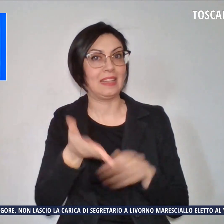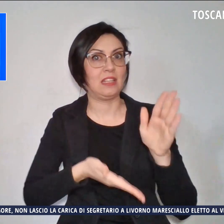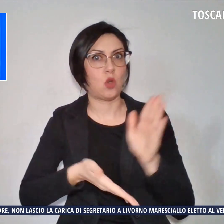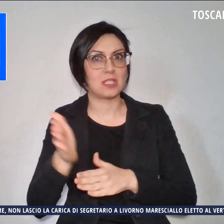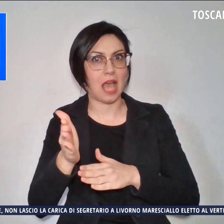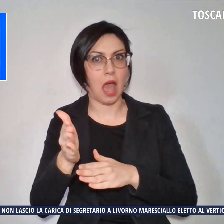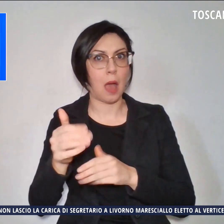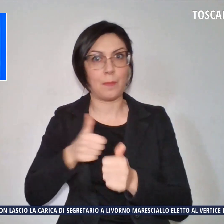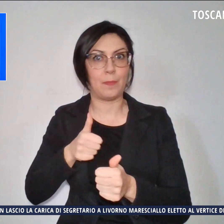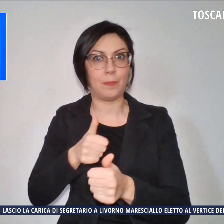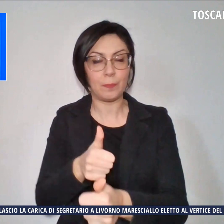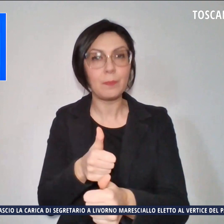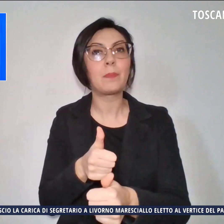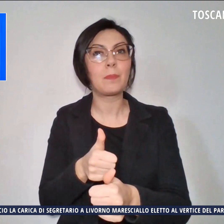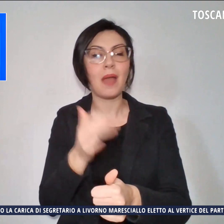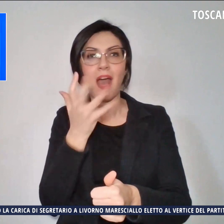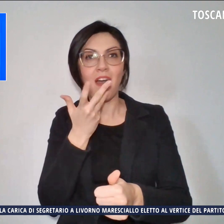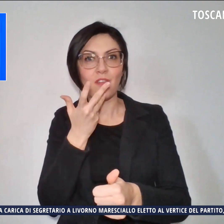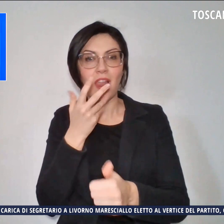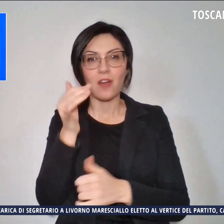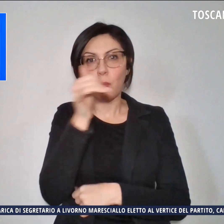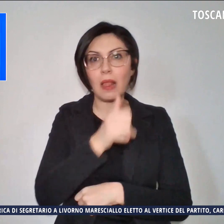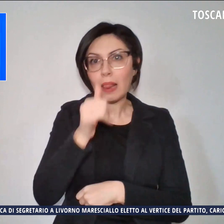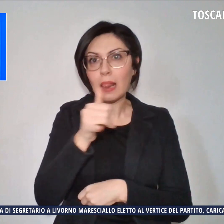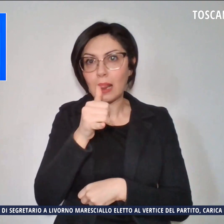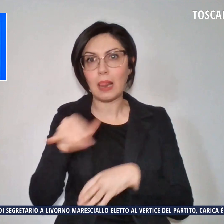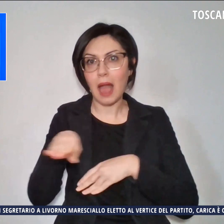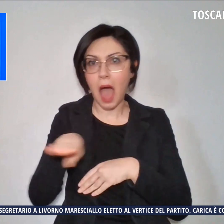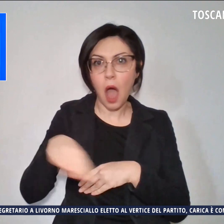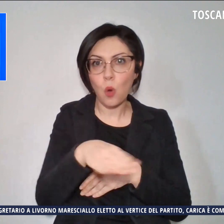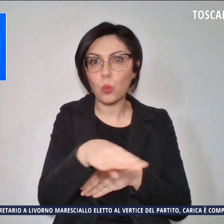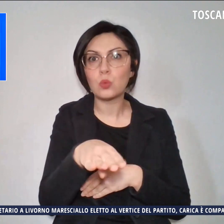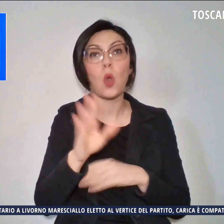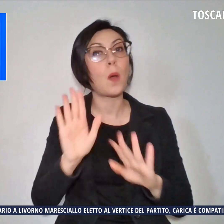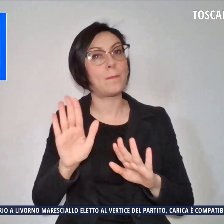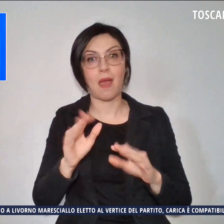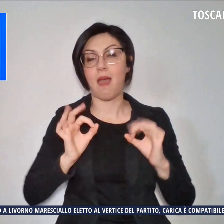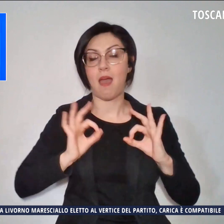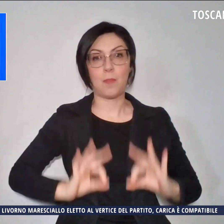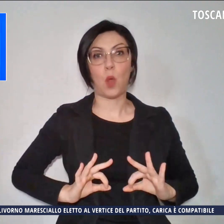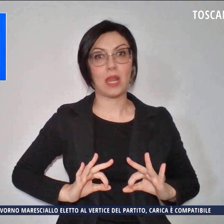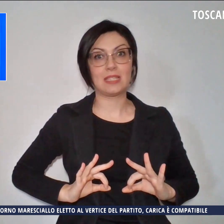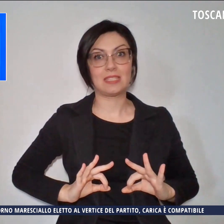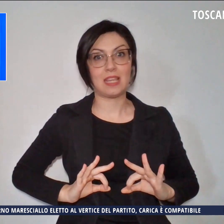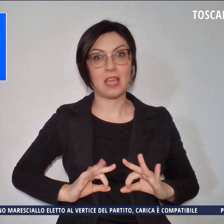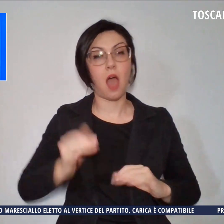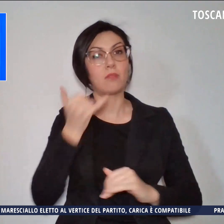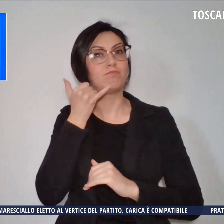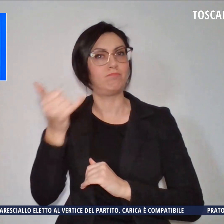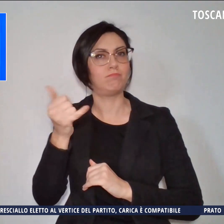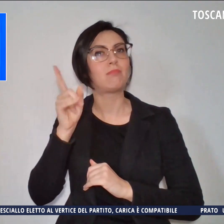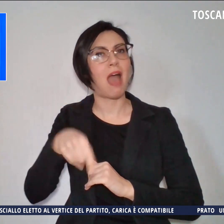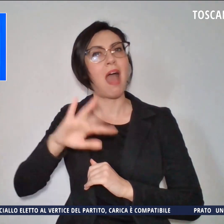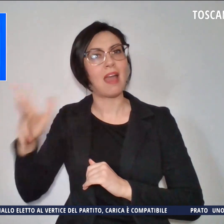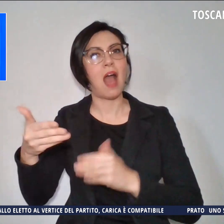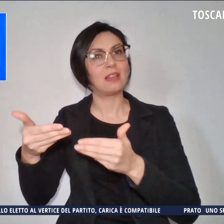cercando di confondersi con le auto in transito. Ma la pattuglia aveva chiesto l'aiuto di colleghi e